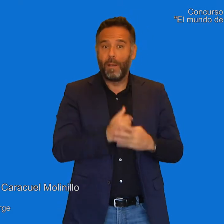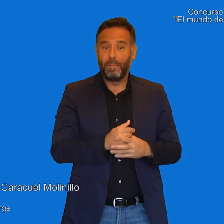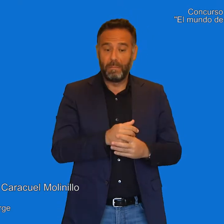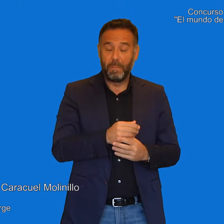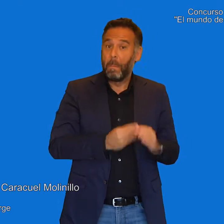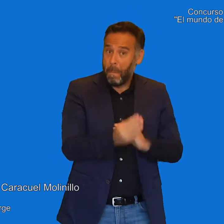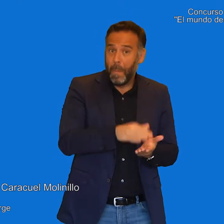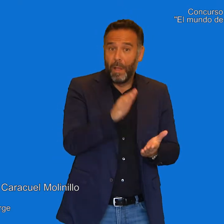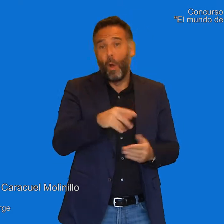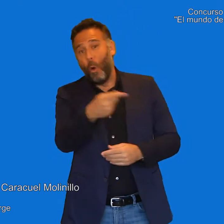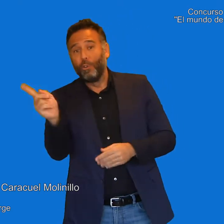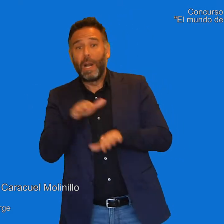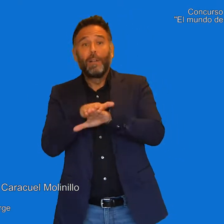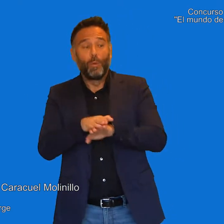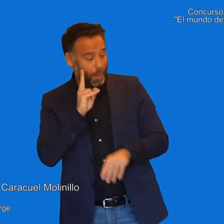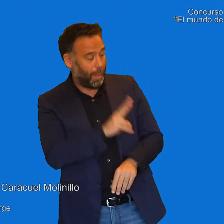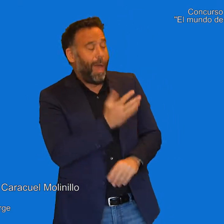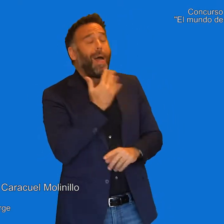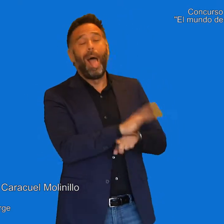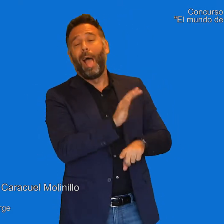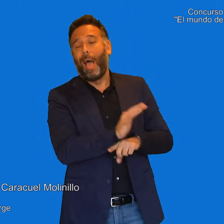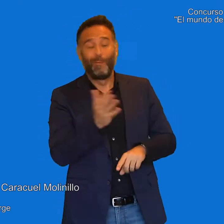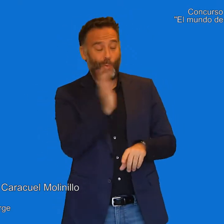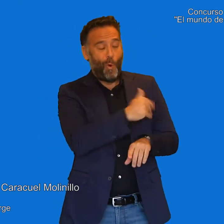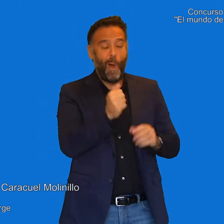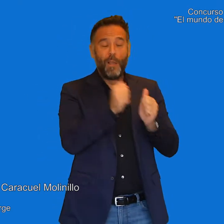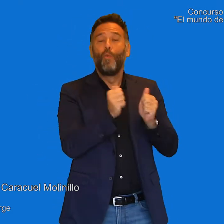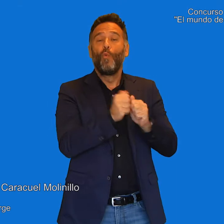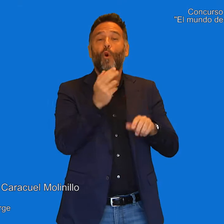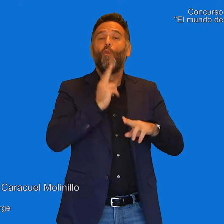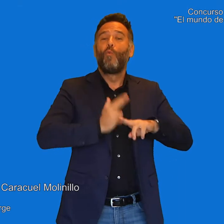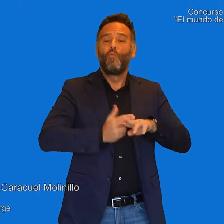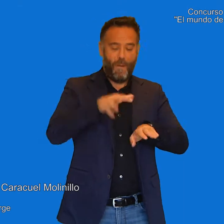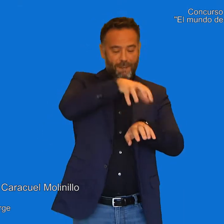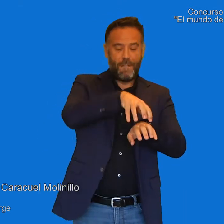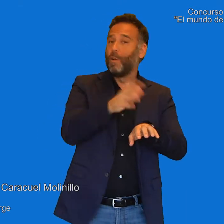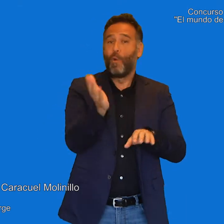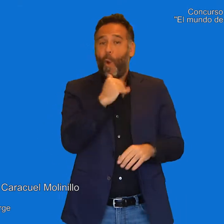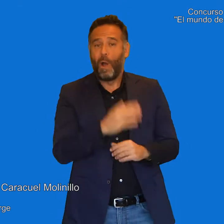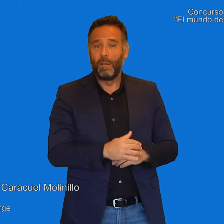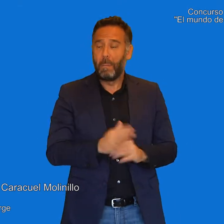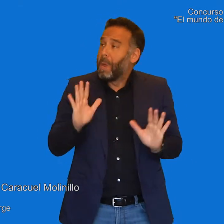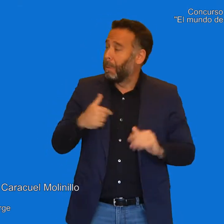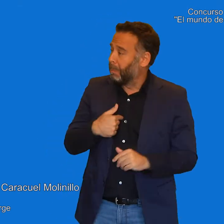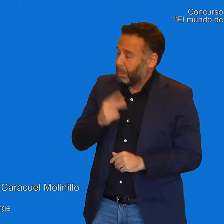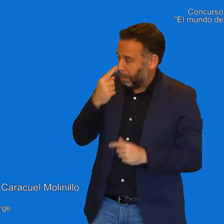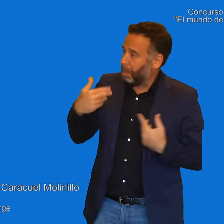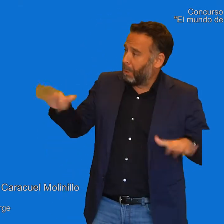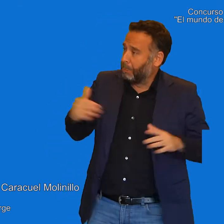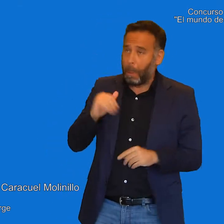decían, no tienes caparazón, pero a él no le importaba, nunca había tenido caparazón y se encontraba